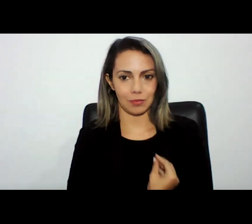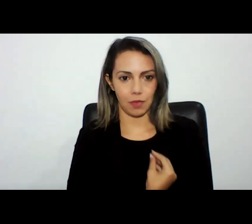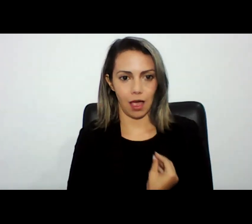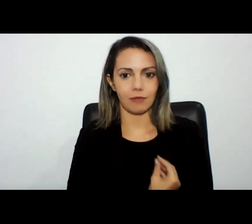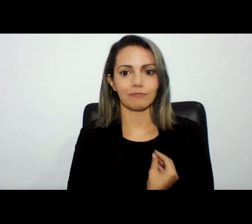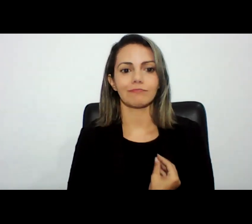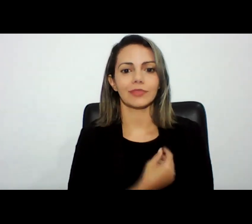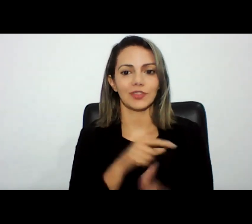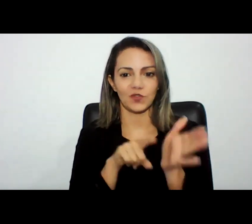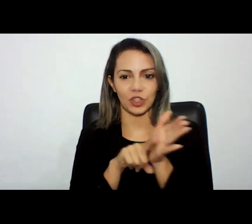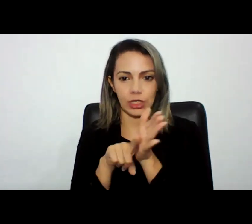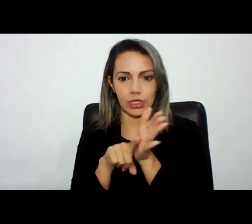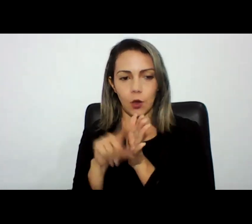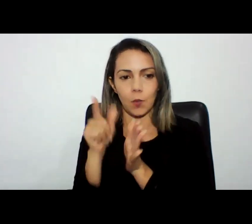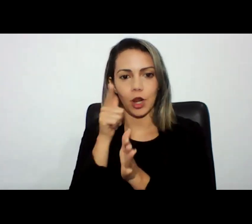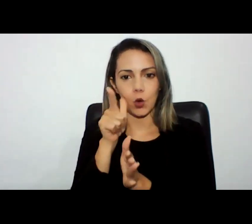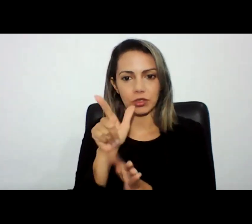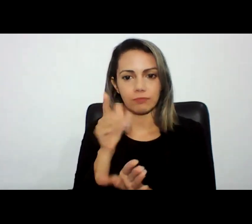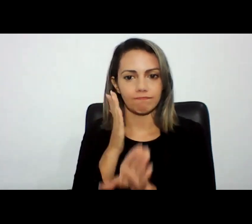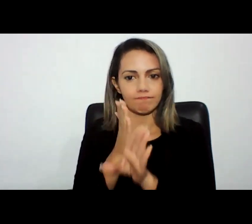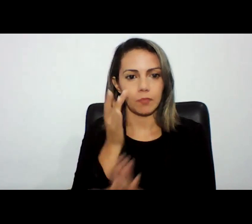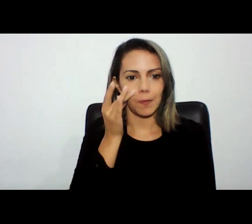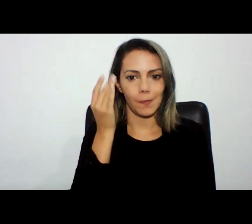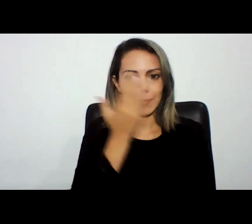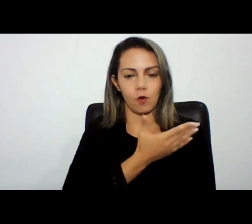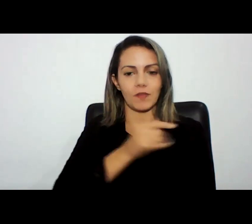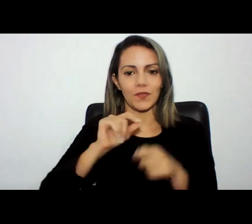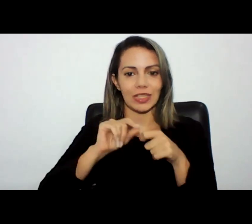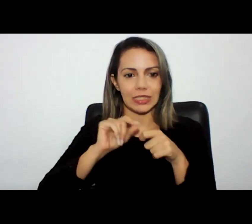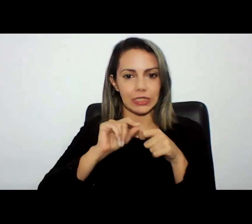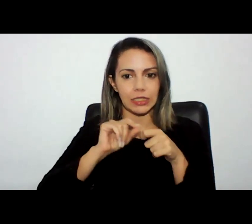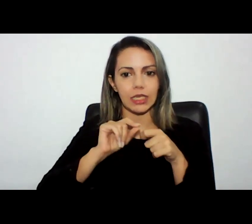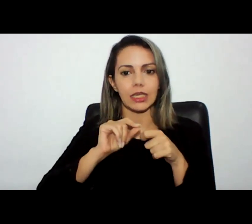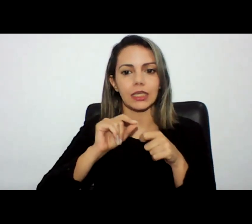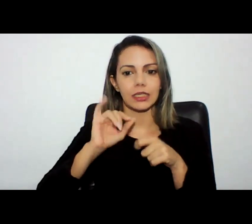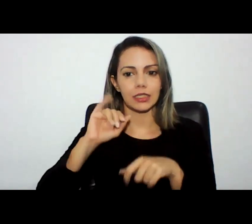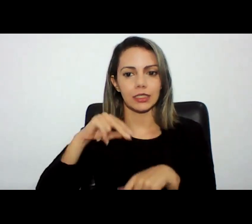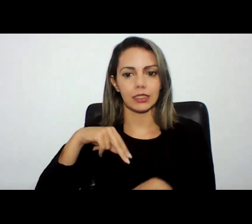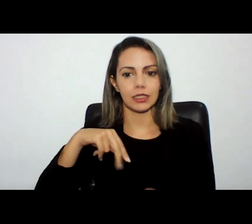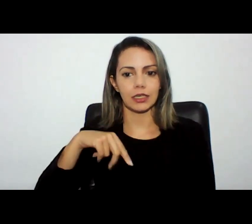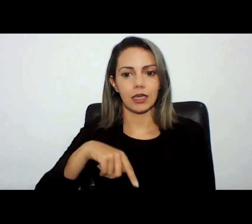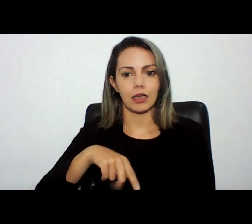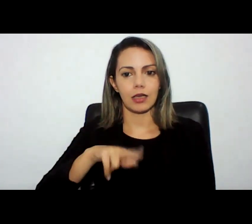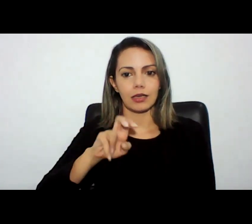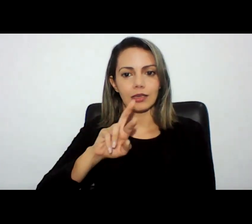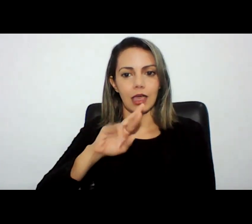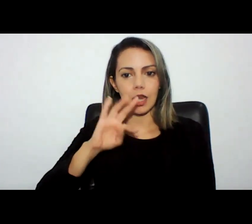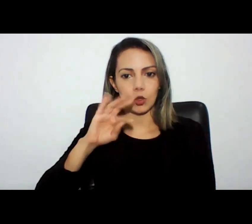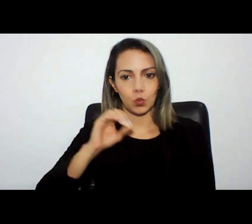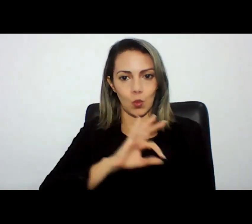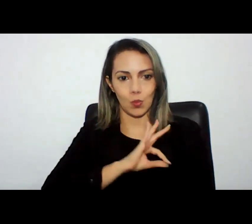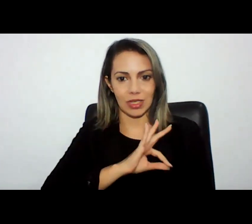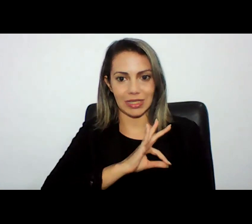realmente da produção de provas e tocar inquéritos policiais que investigavam crimes cibernéticos muitas vezes